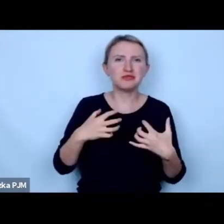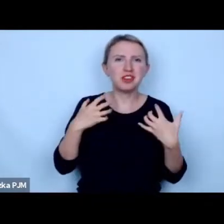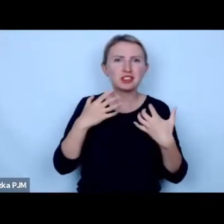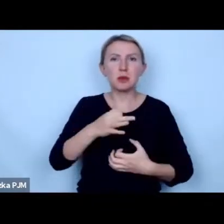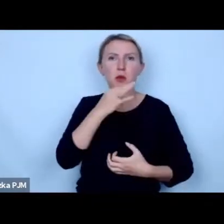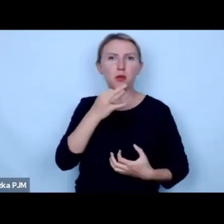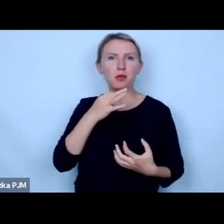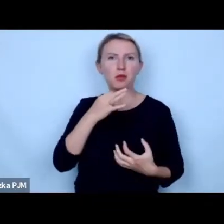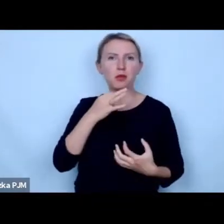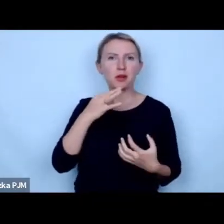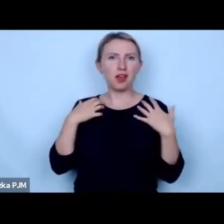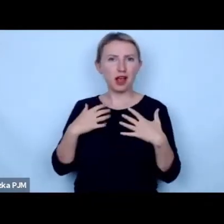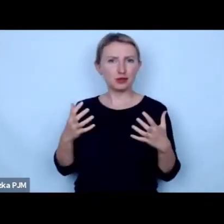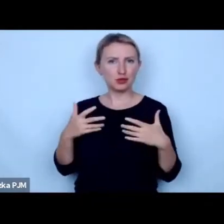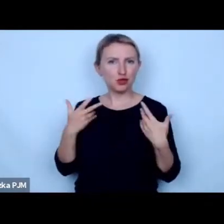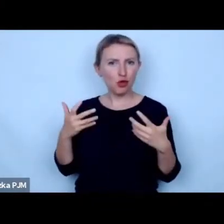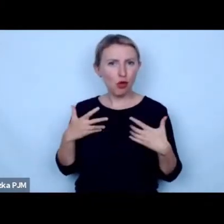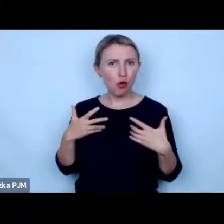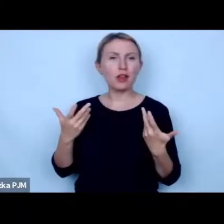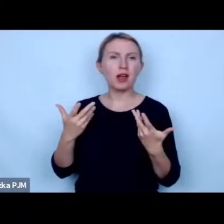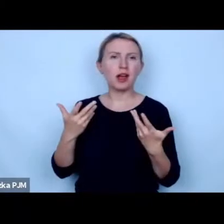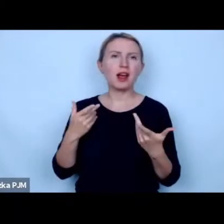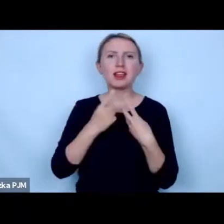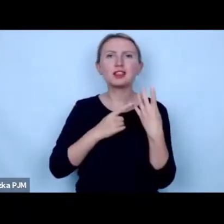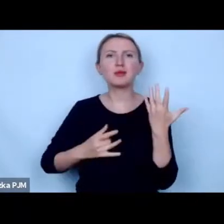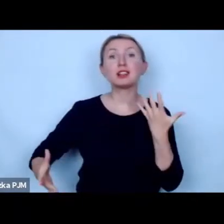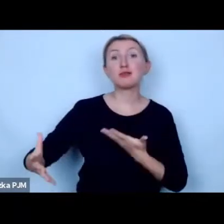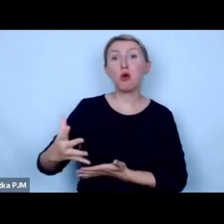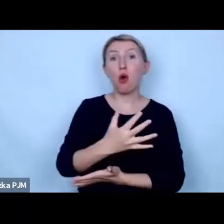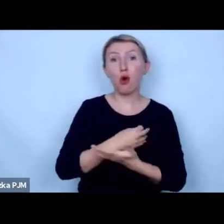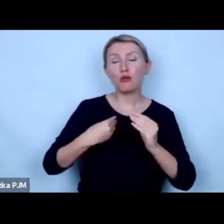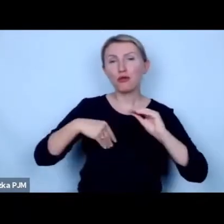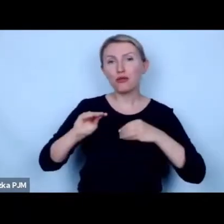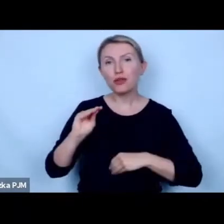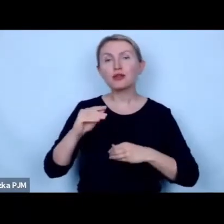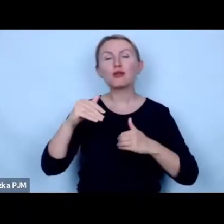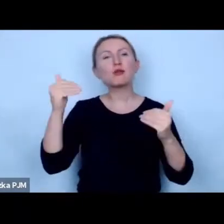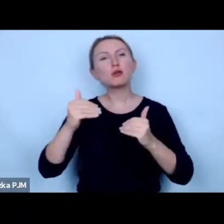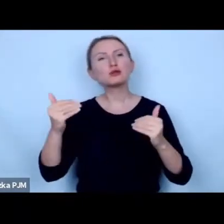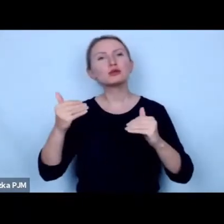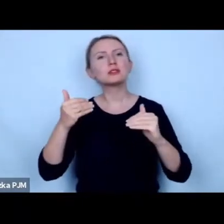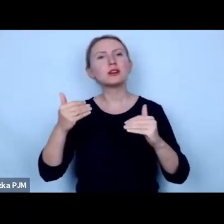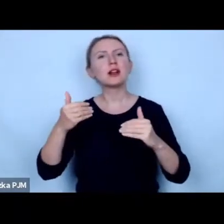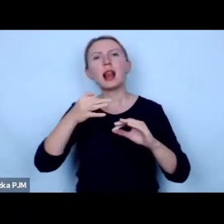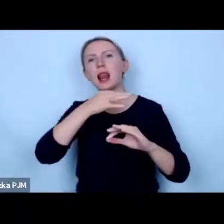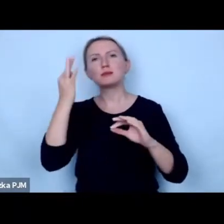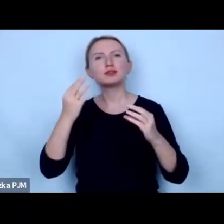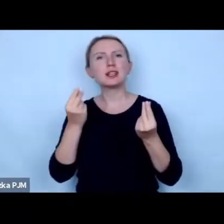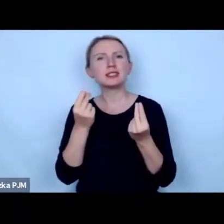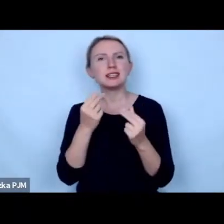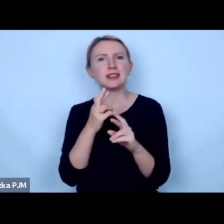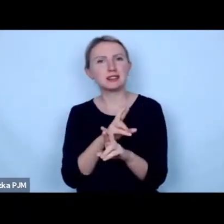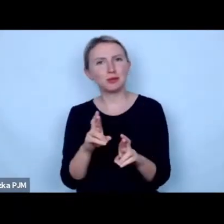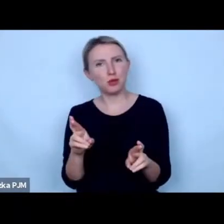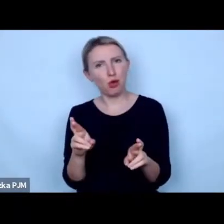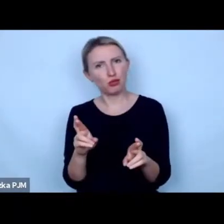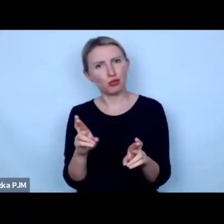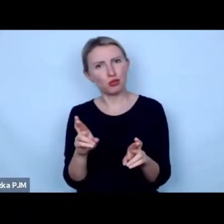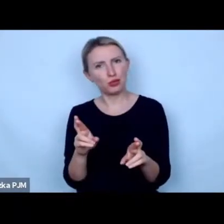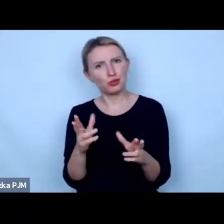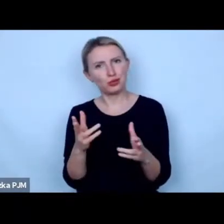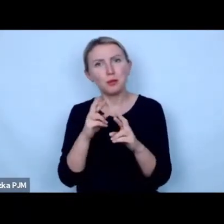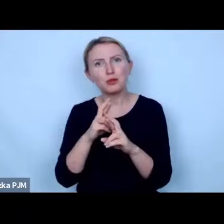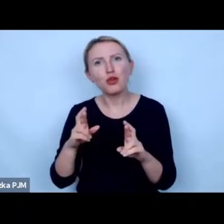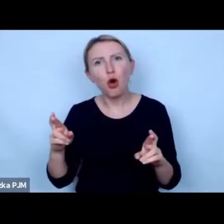zdrowie przez to zwiększa ilość zbiorów co z kolei pozwala uzyskać wyższą cenę za produkt właśnie ten